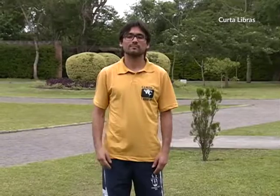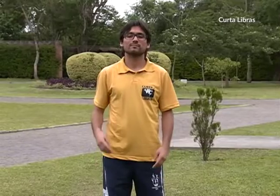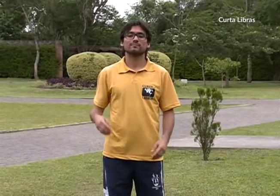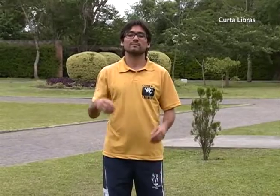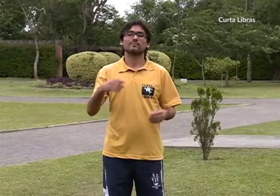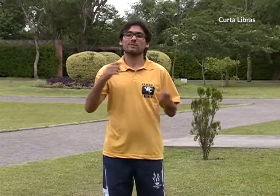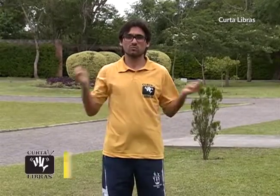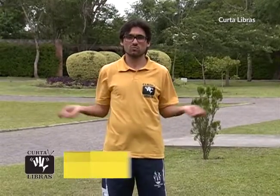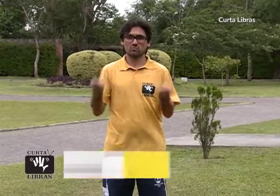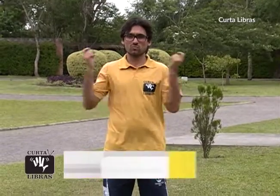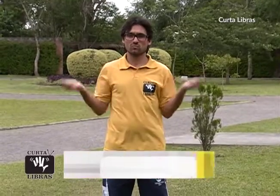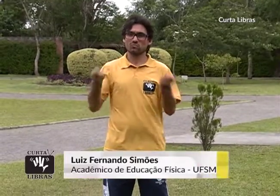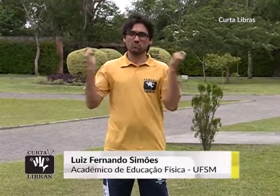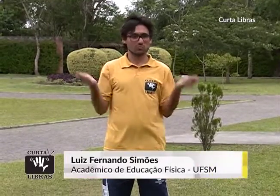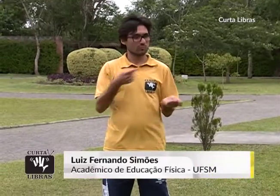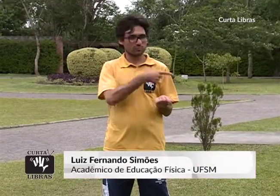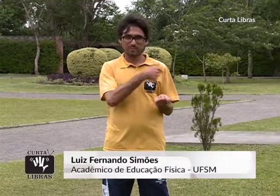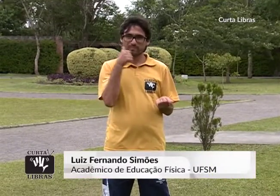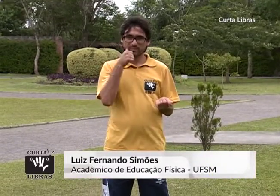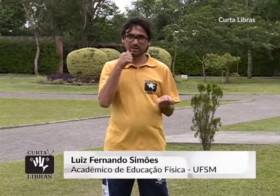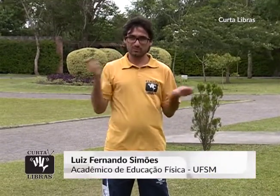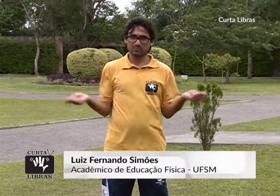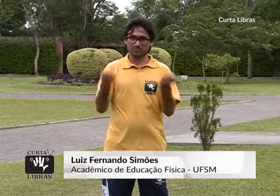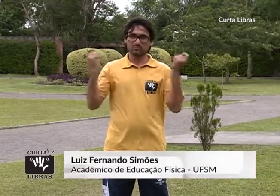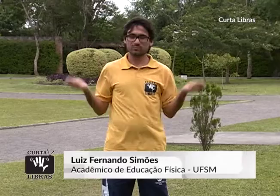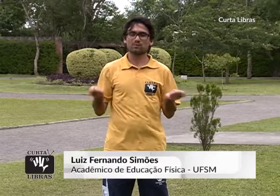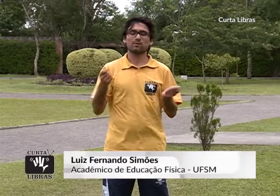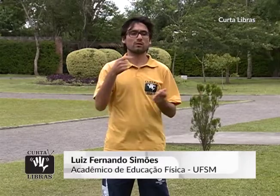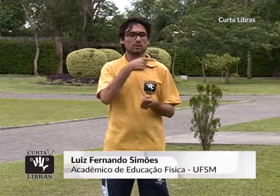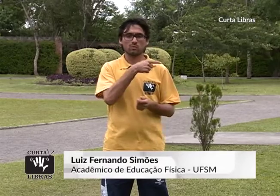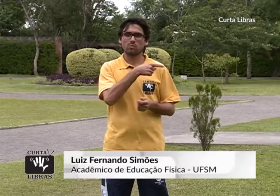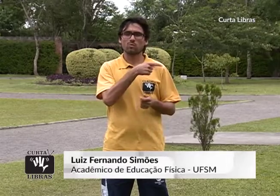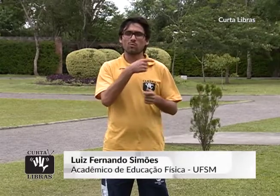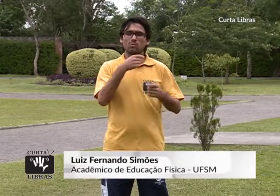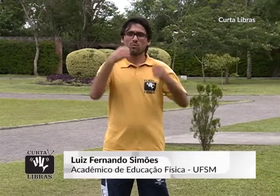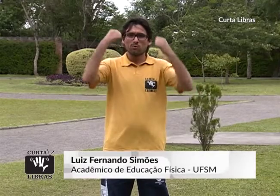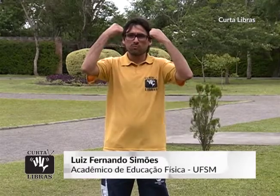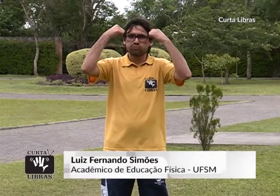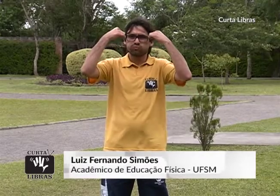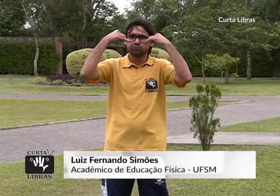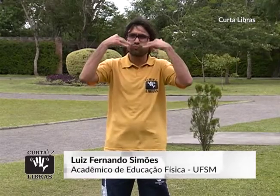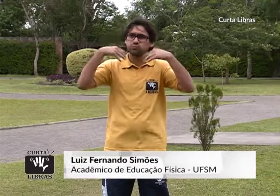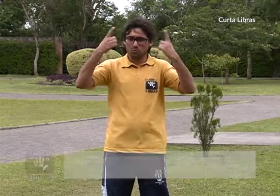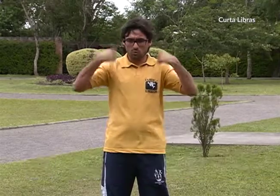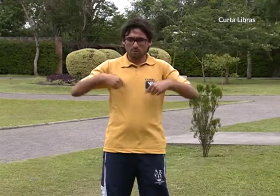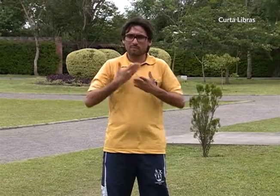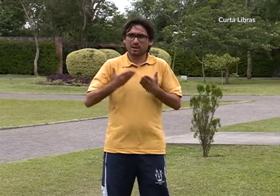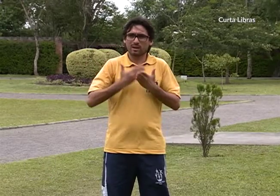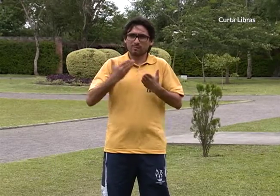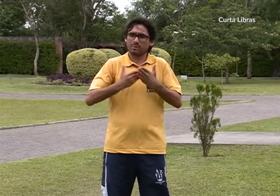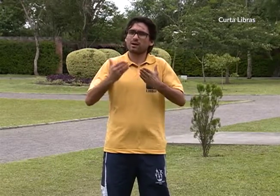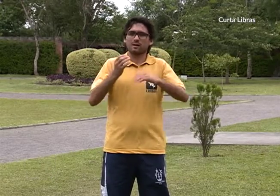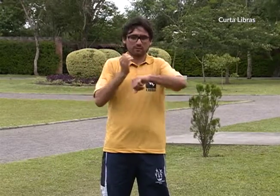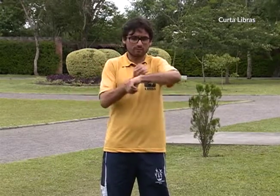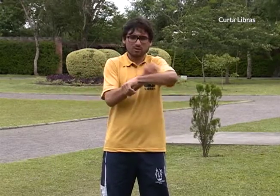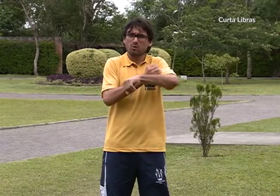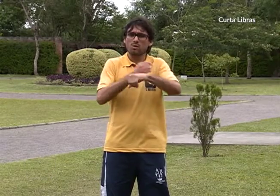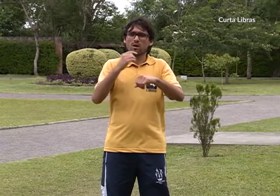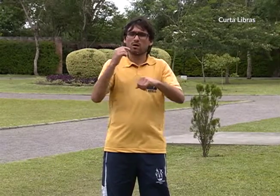Então, o exercício de pular corda que a Erika estava fazendo, além de ajudar a perder calorias e estimular todas